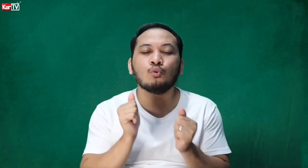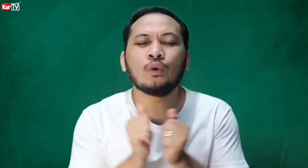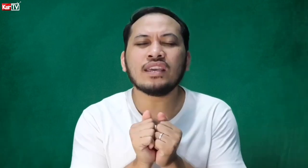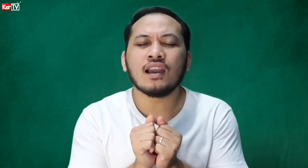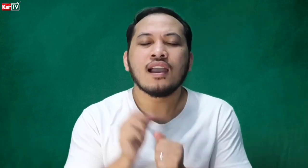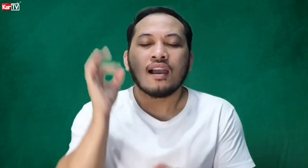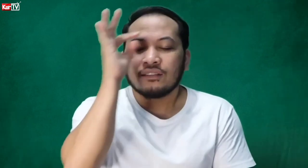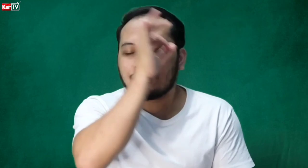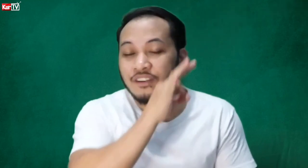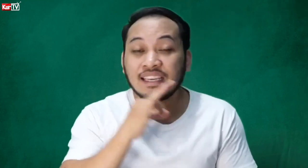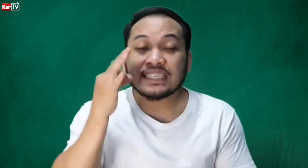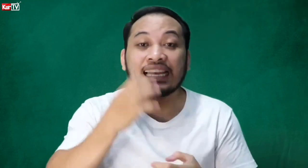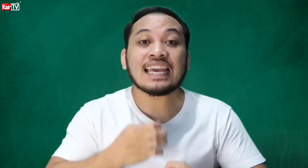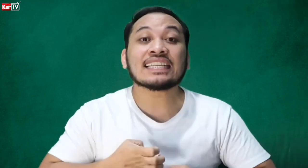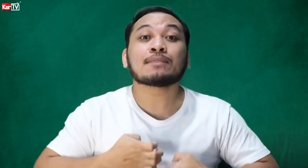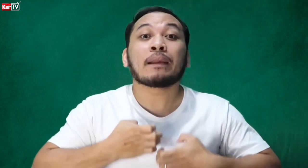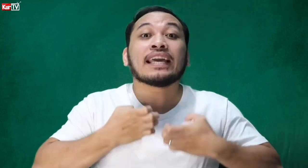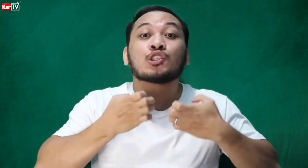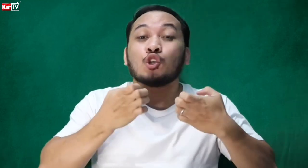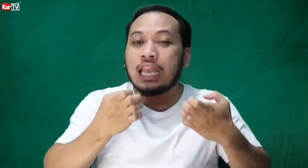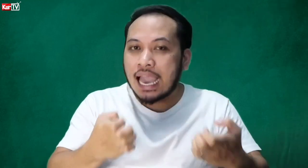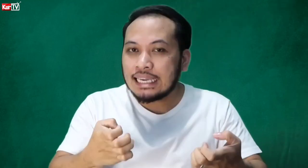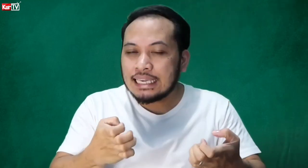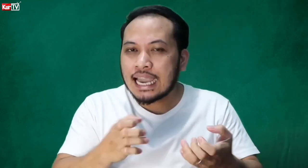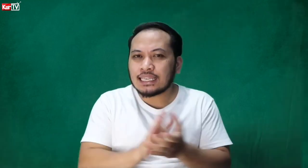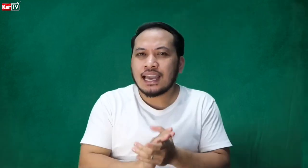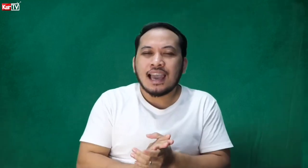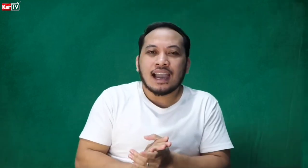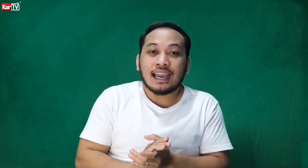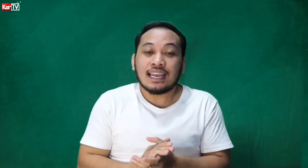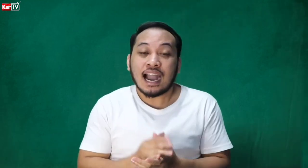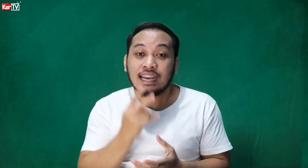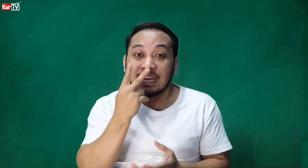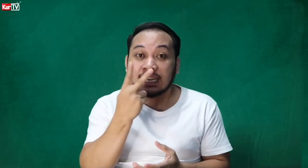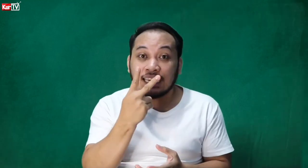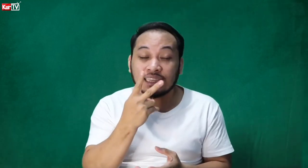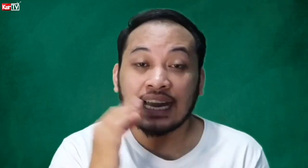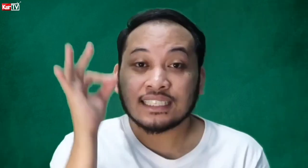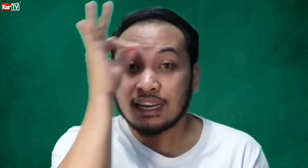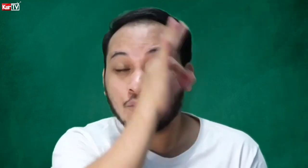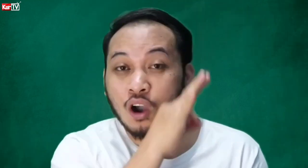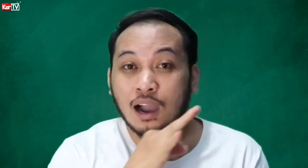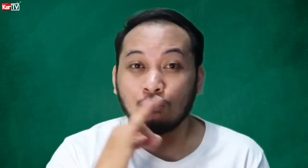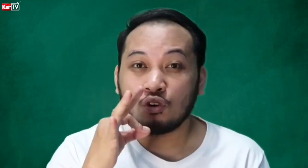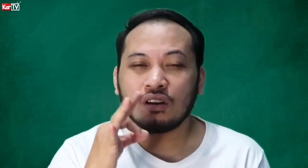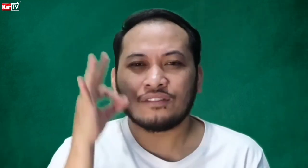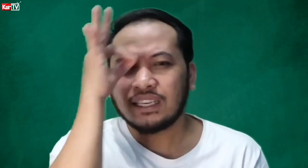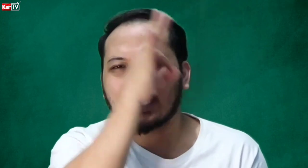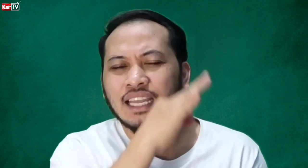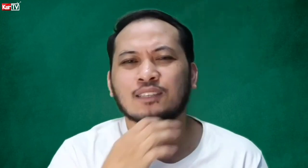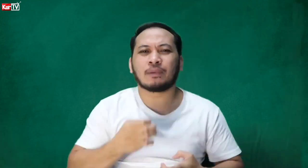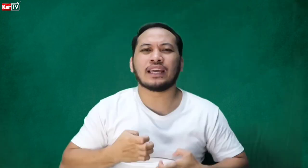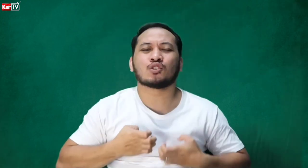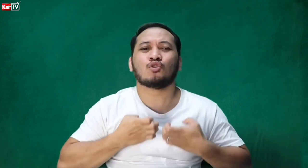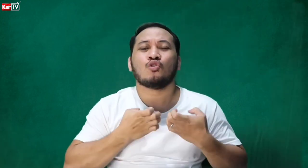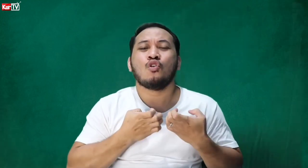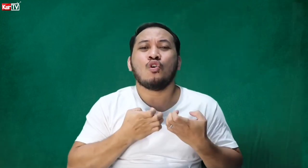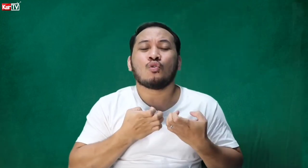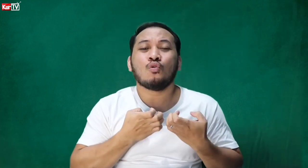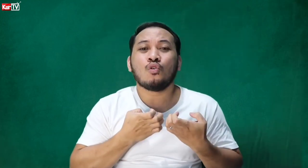with facial expression lagi yan. Kailangan nakikita sa mukha mo yung facial expression. Kung